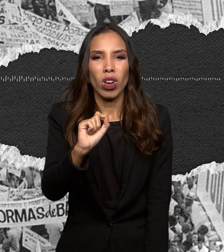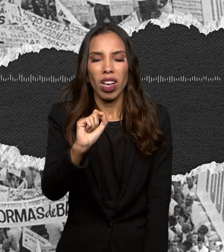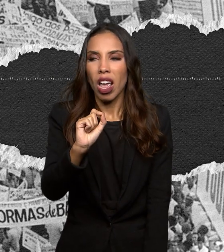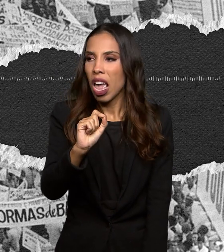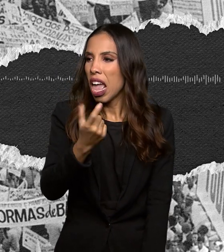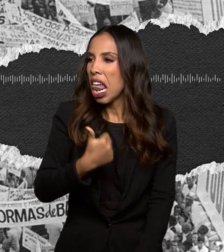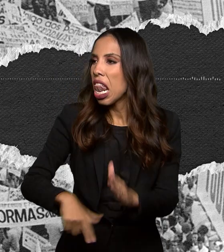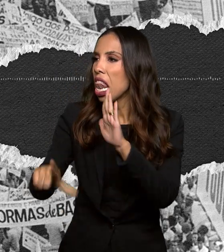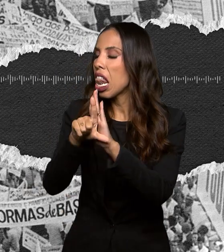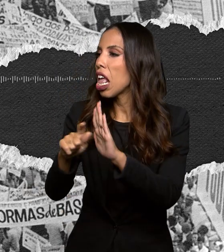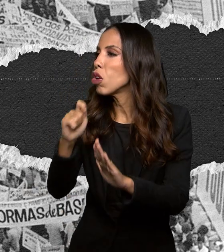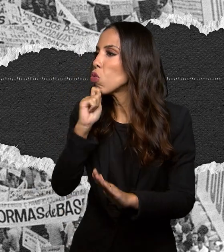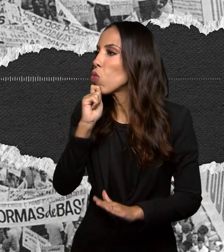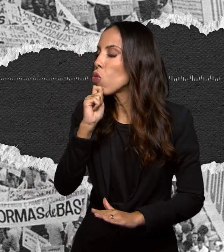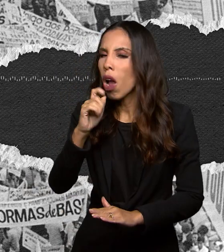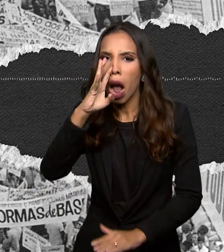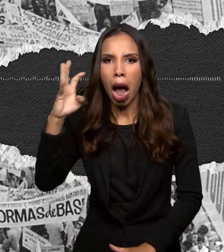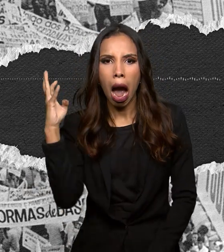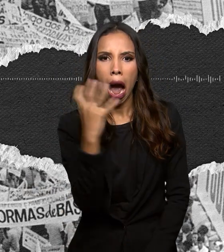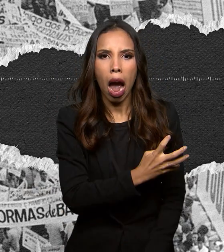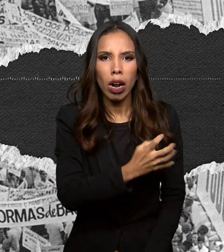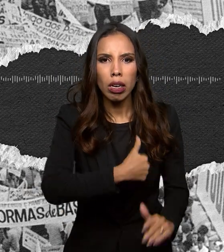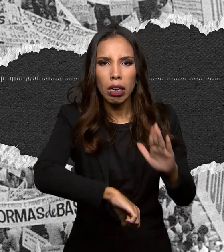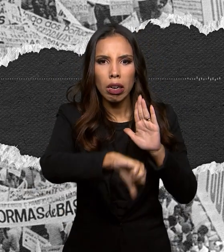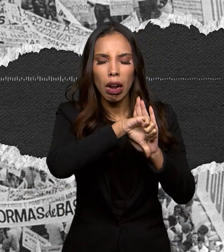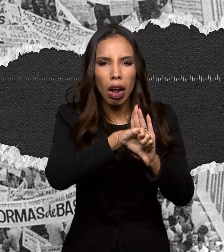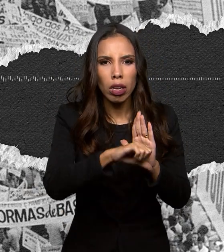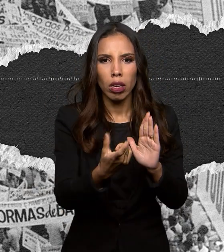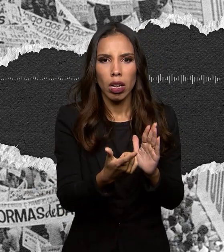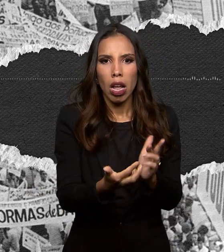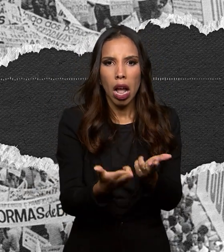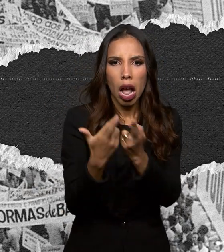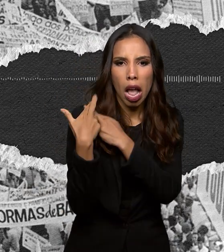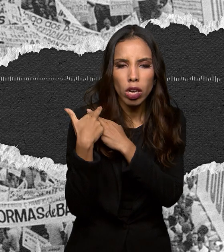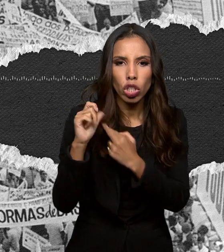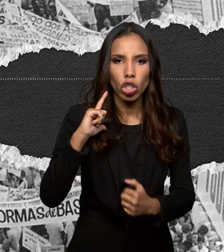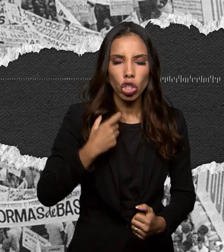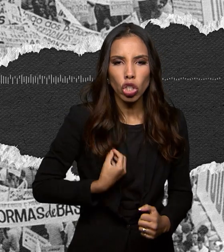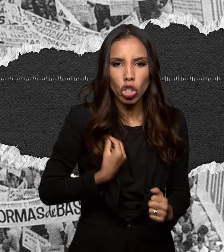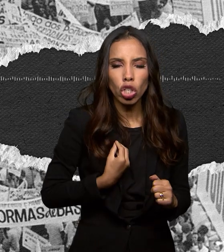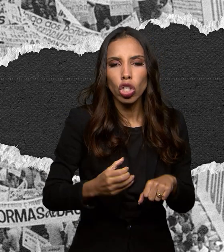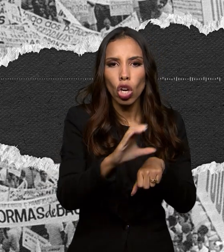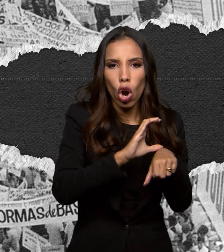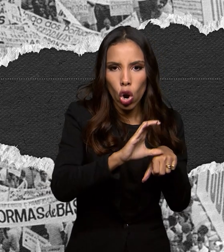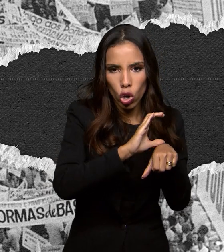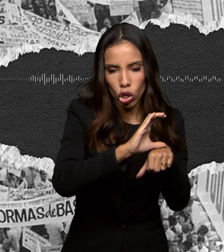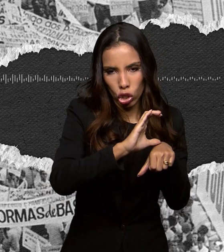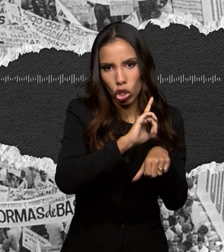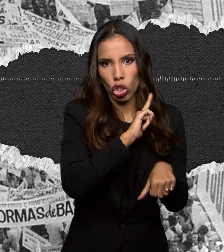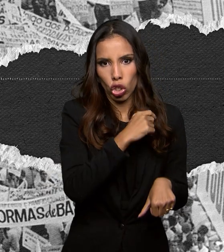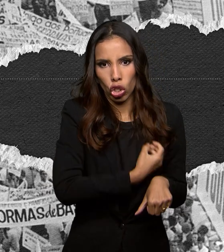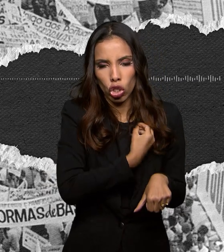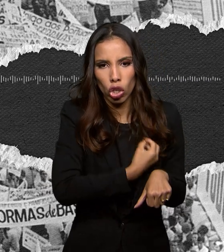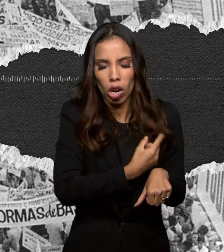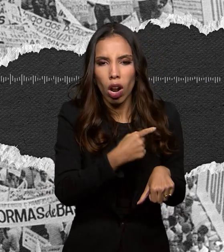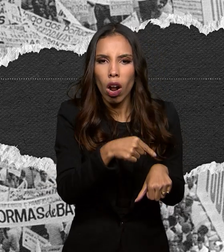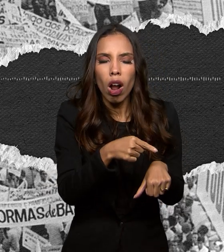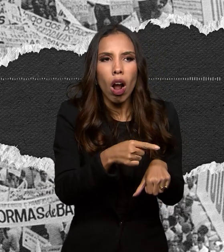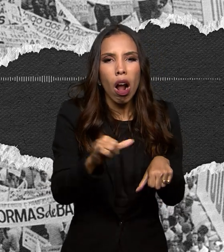o Jango não era acusado pelos crimes de responsabilidade previstos na Constituição em vigor na época, a manobra foi alegar que ele se